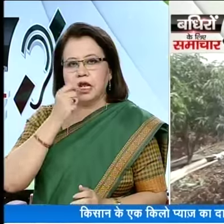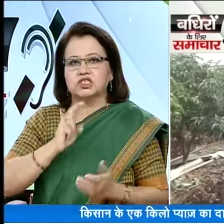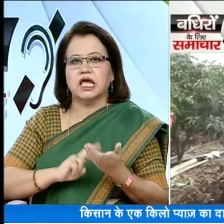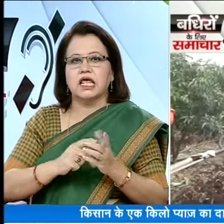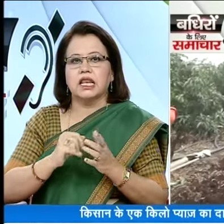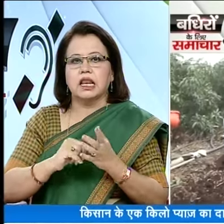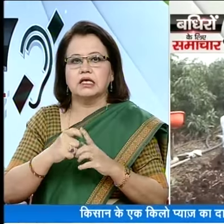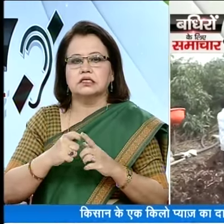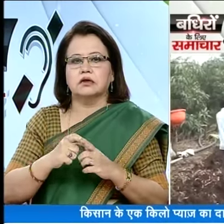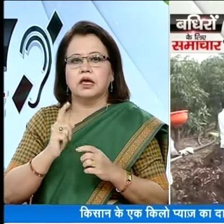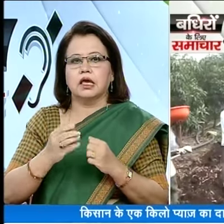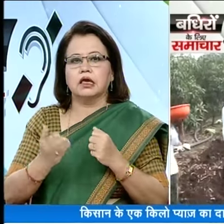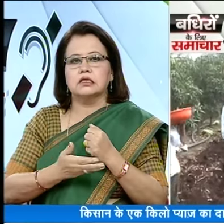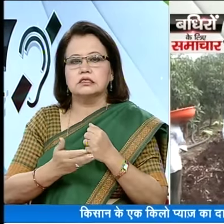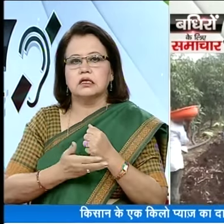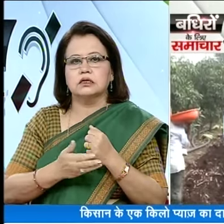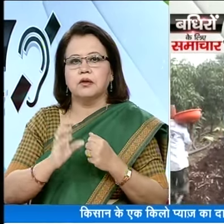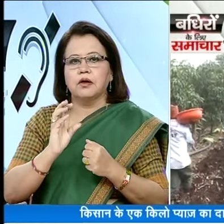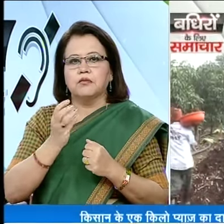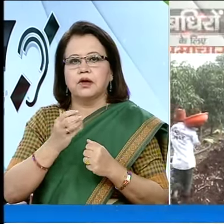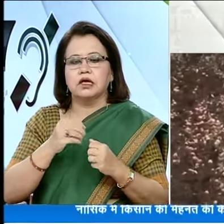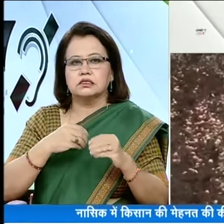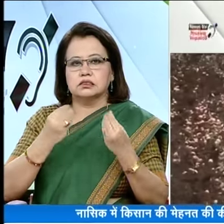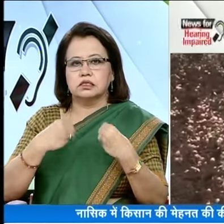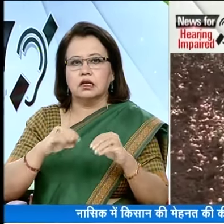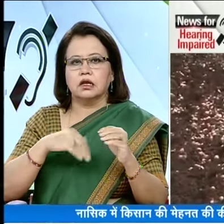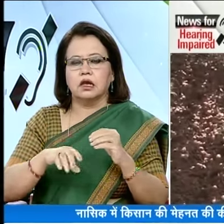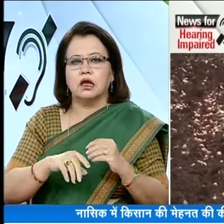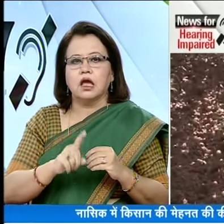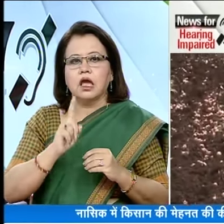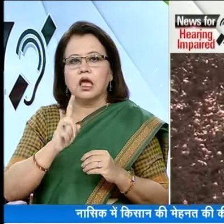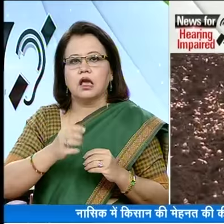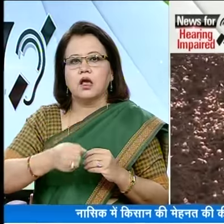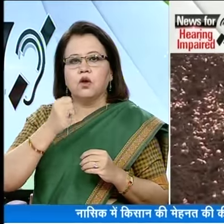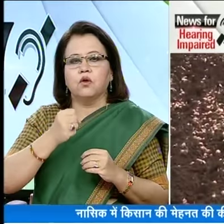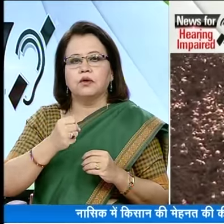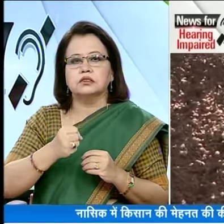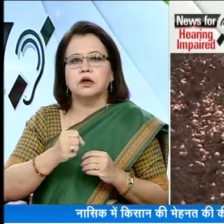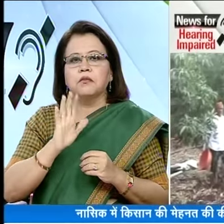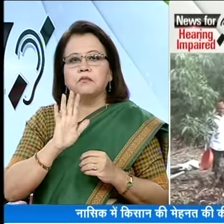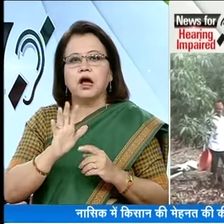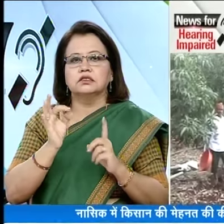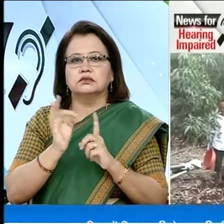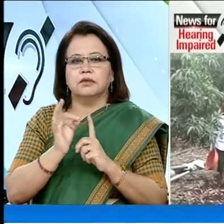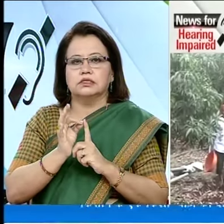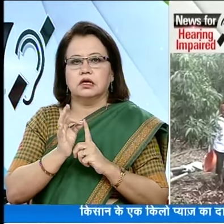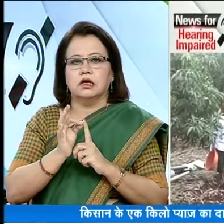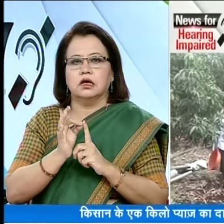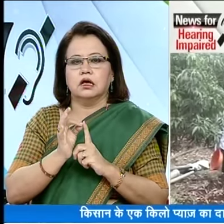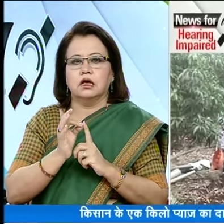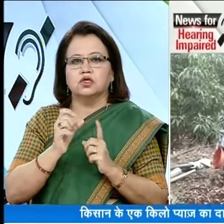महराज के नासिक में जब किसान प्याज बेचने के लिए गया तो उसे एक किलो प्याज की कीमत मिली पांच पैसे